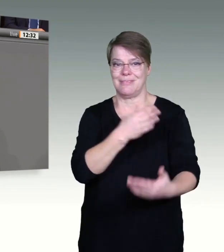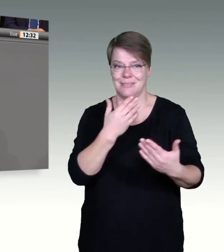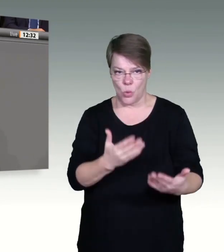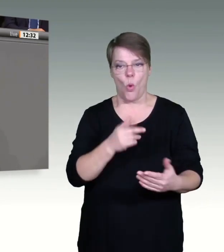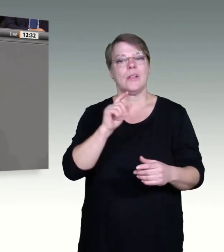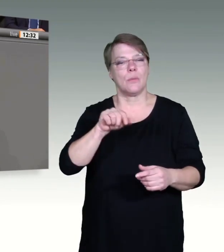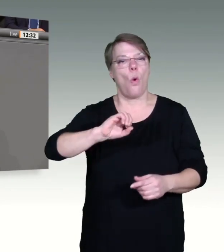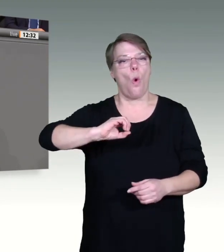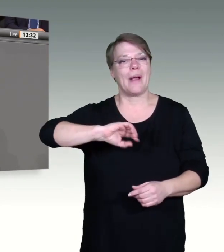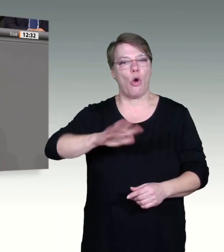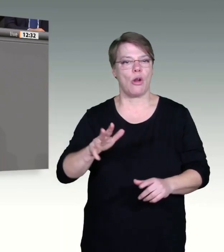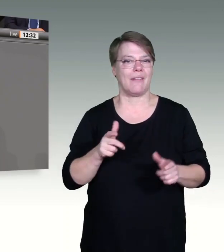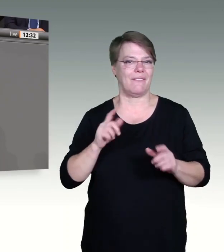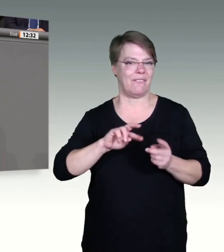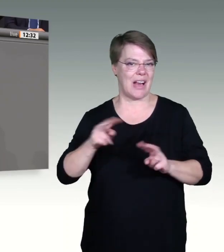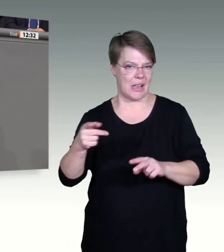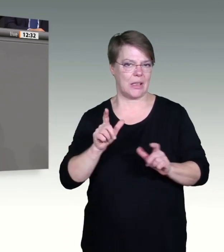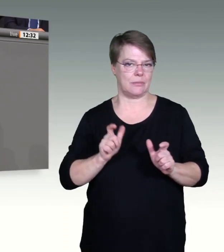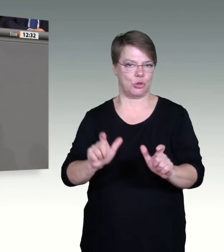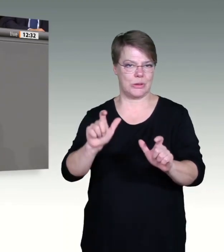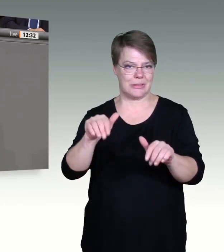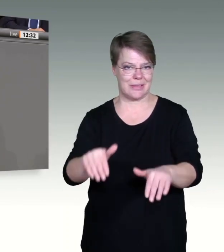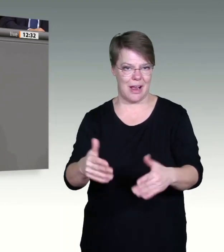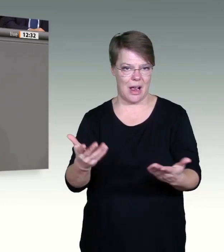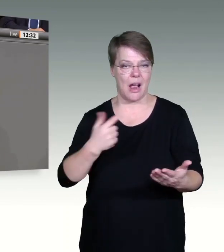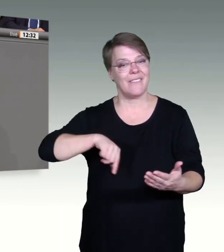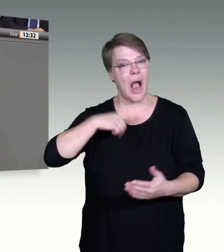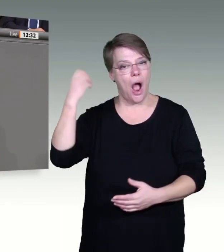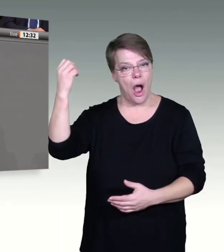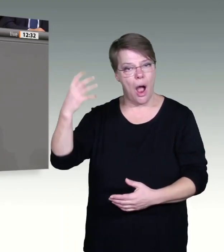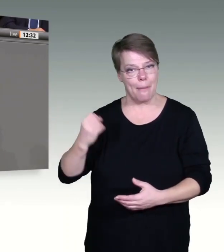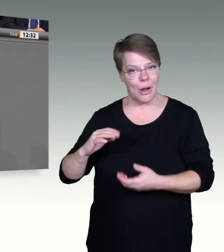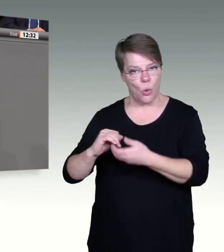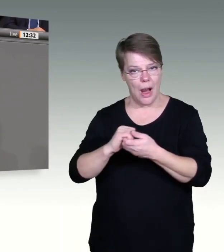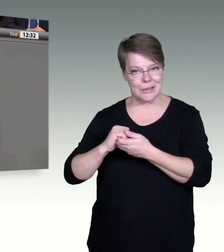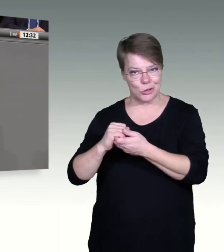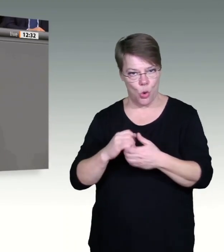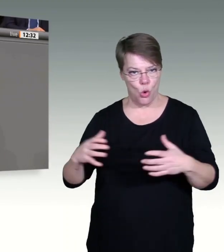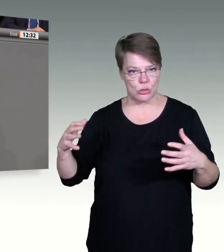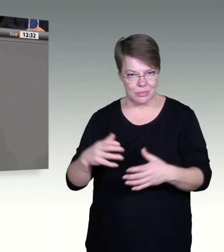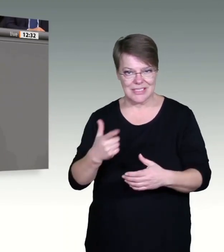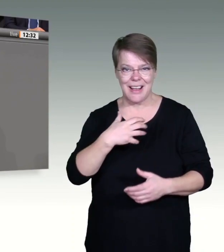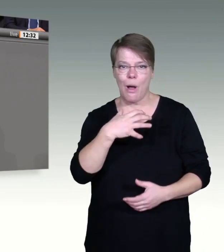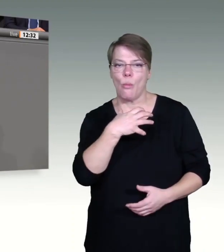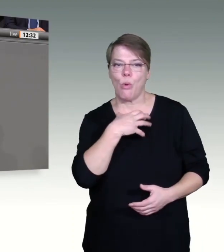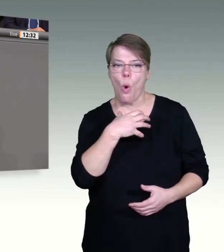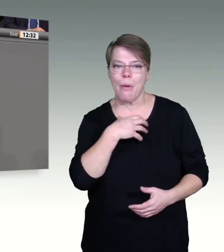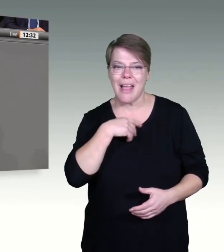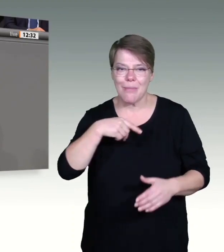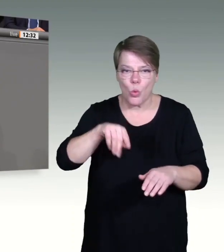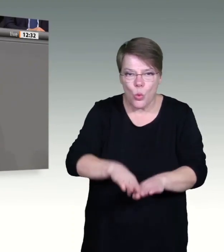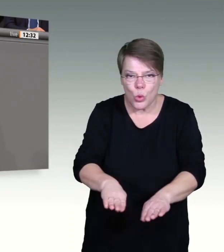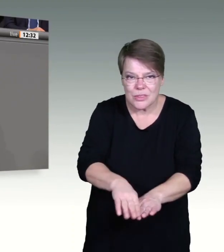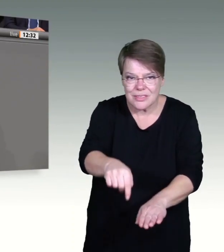endlich zu lösen. Und ich danke auch den Soldatinnen und Soldaten ganz herzlich für ihren Einsatz in dieser